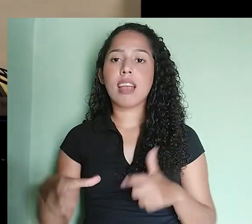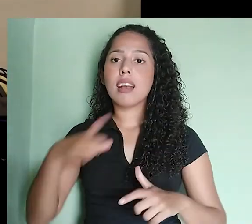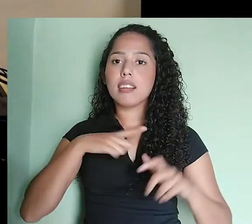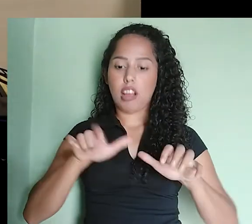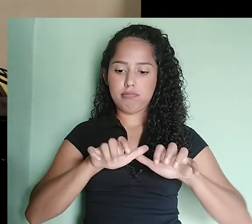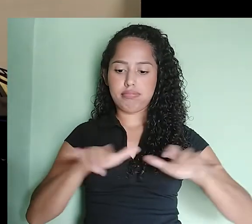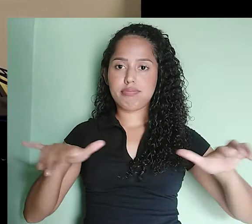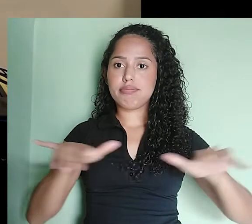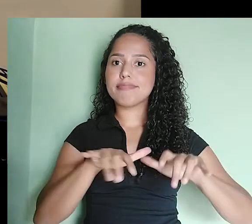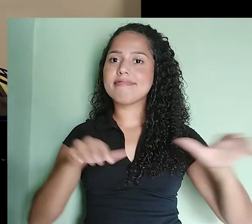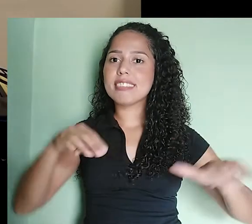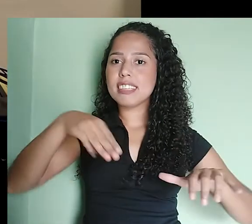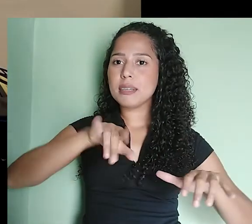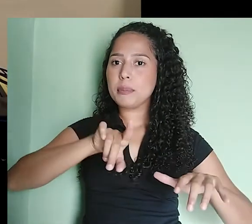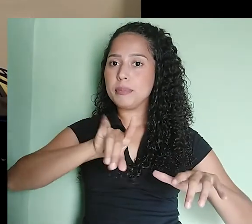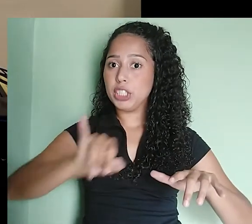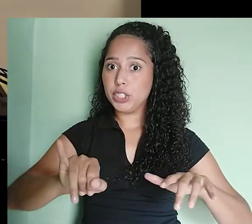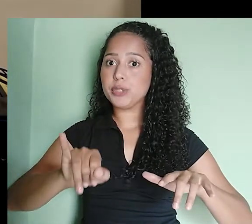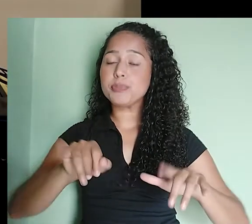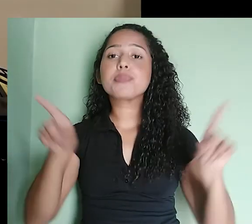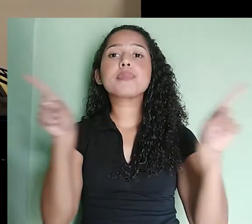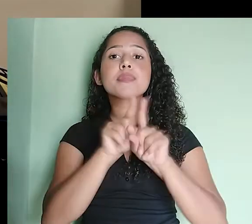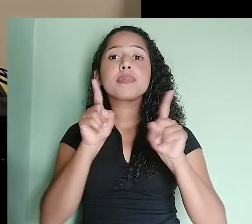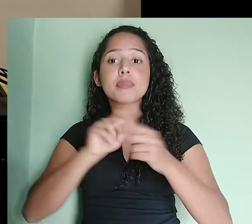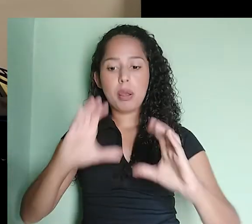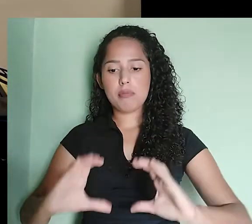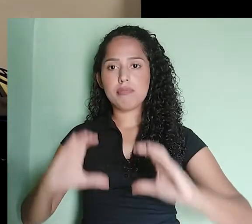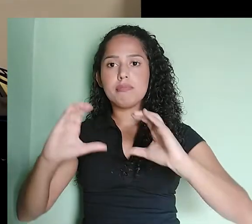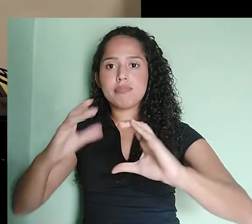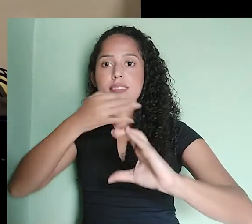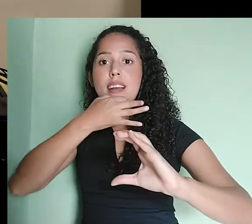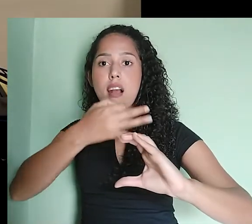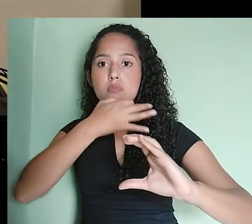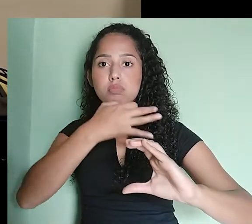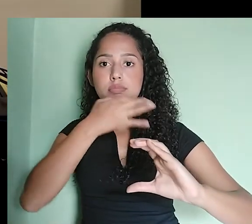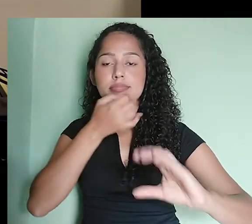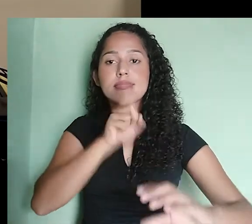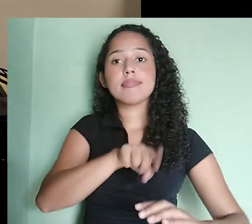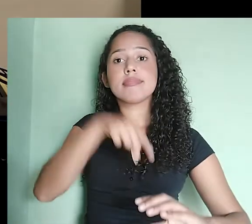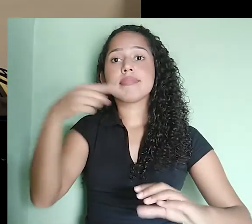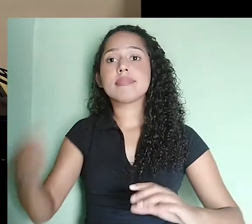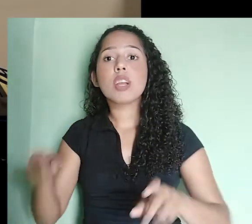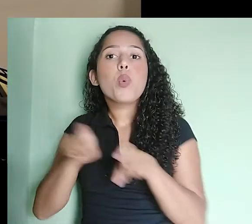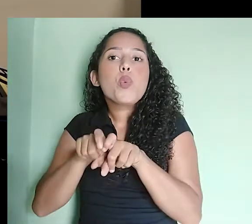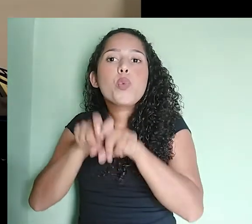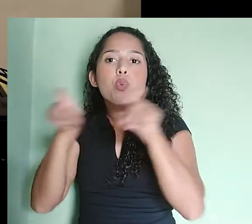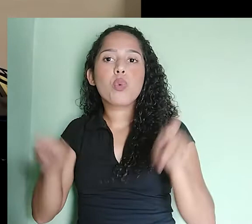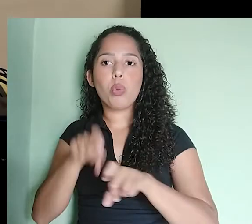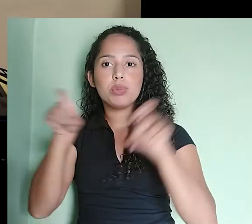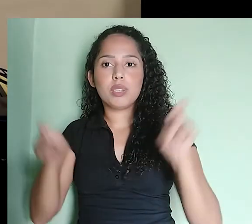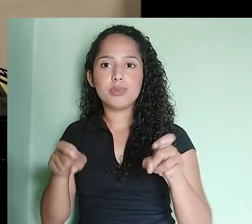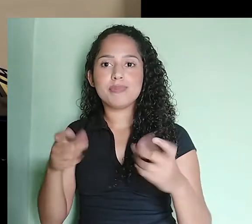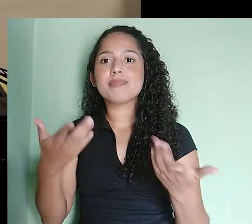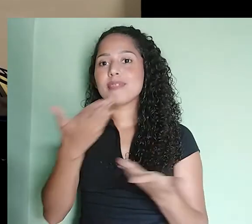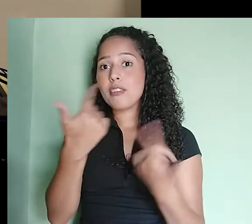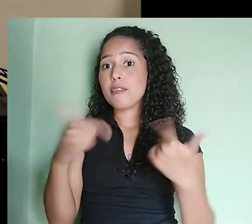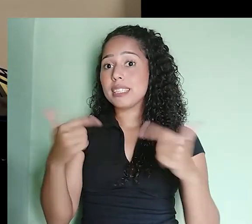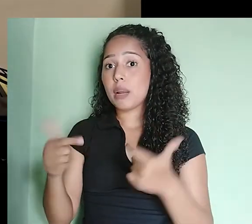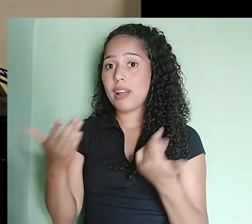uma interface de áudio, um computador antigo. E eu vou trabalhar com ele durante as nossas primeiras aulas, para você ver que